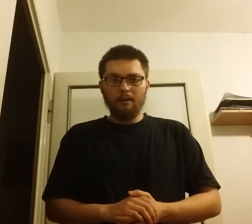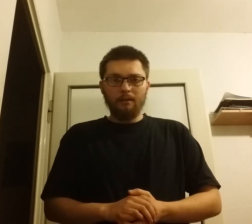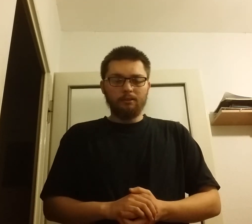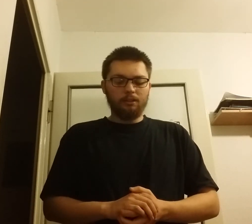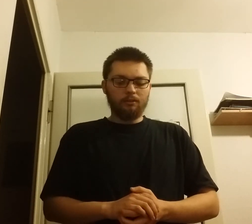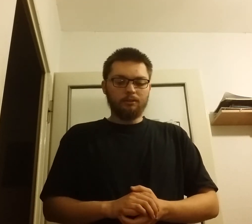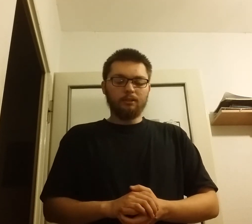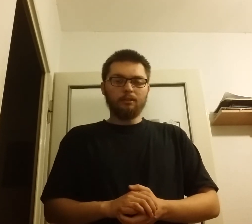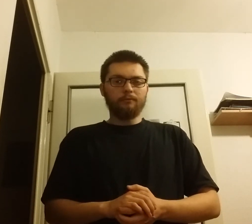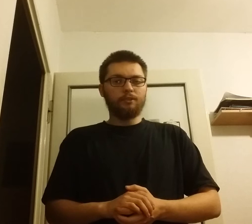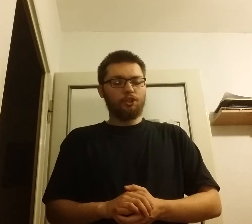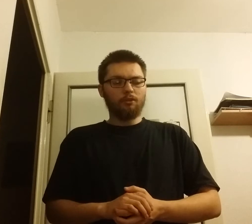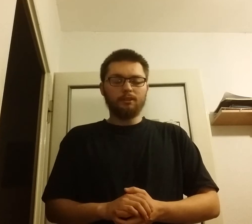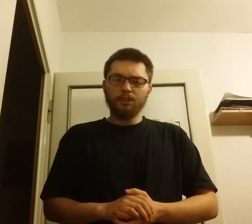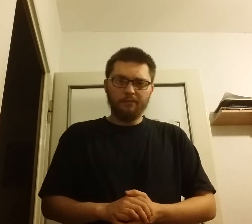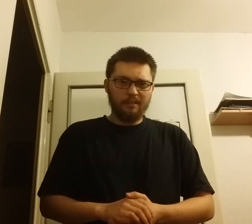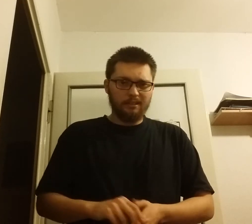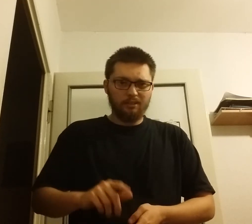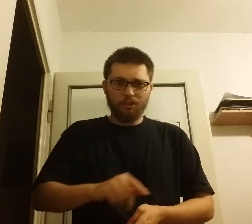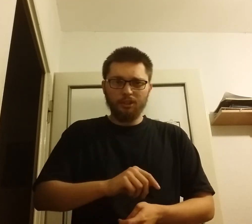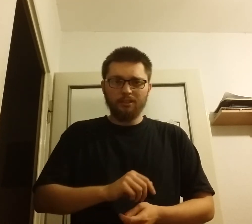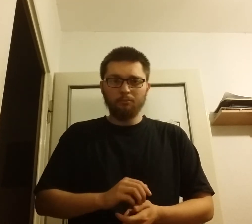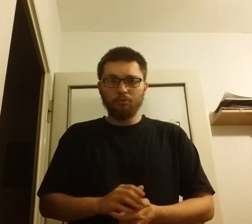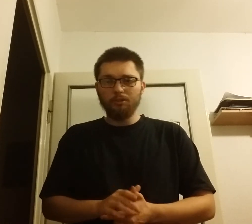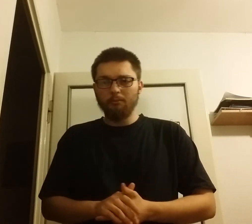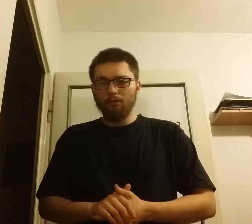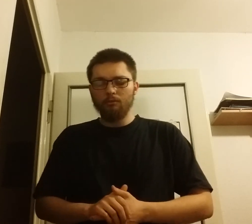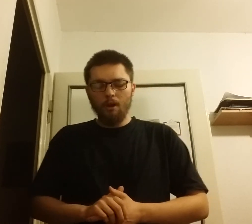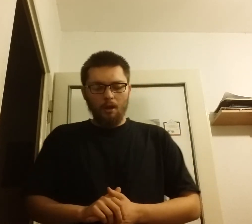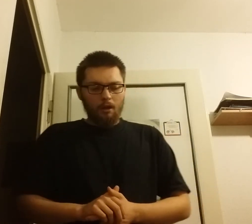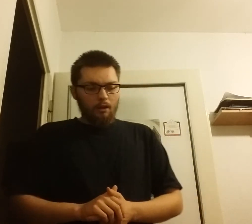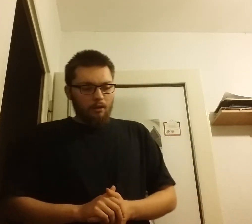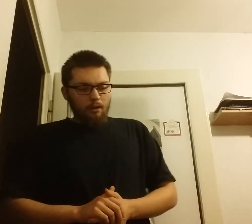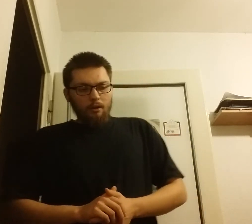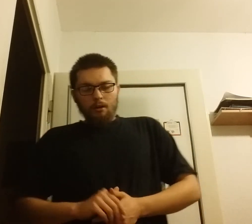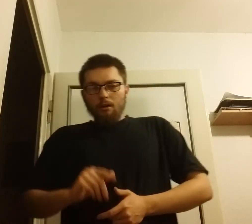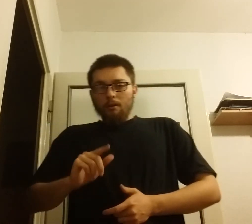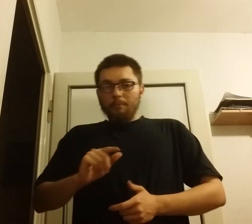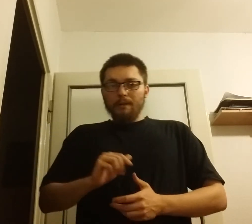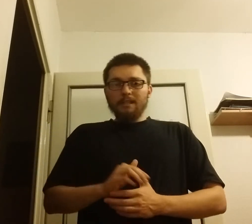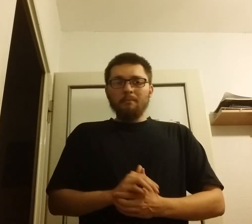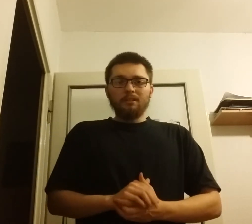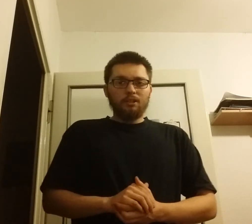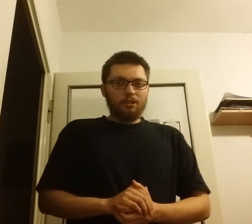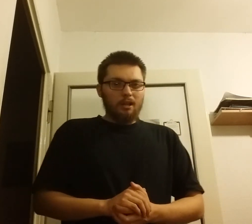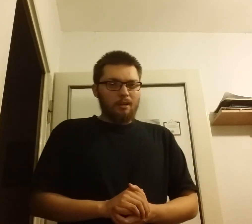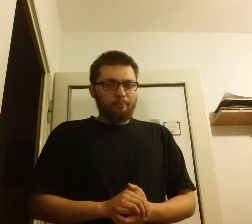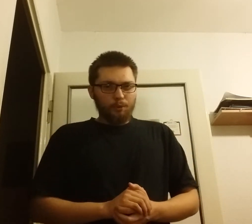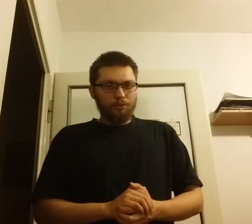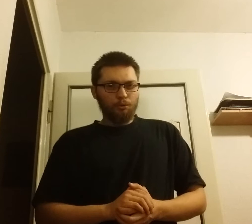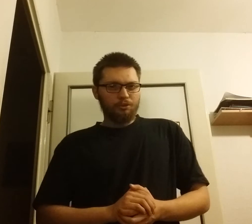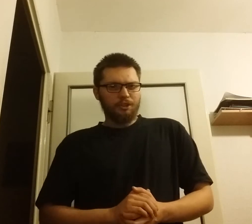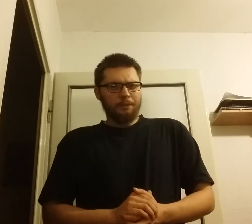w 1936 roku pamiętajmy też że Piłsudski